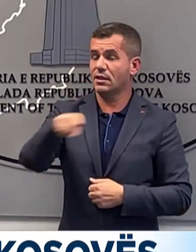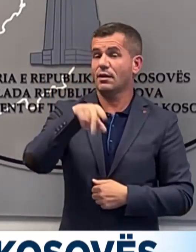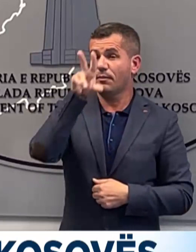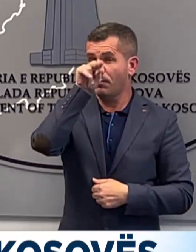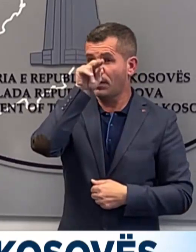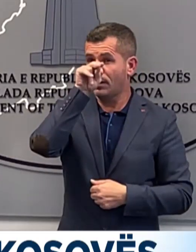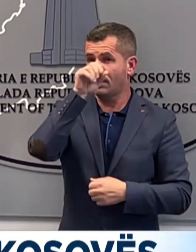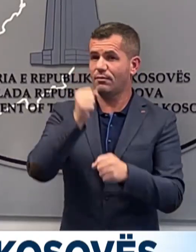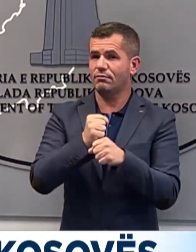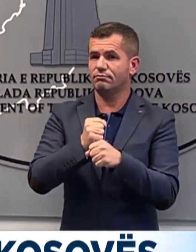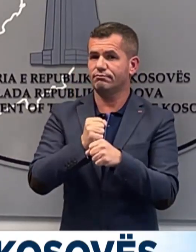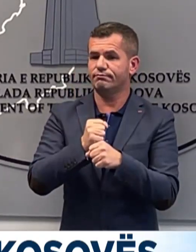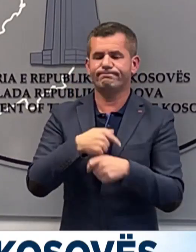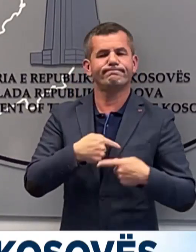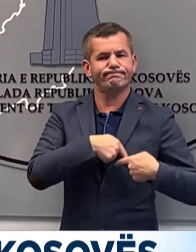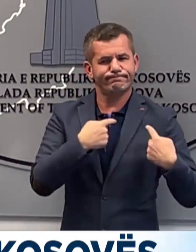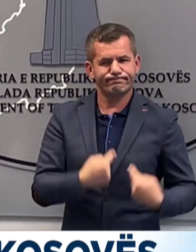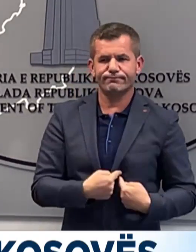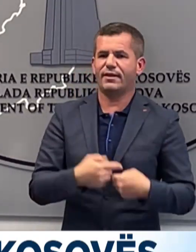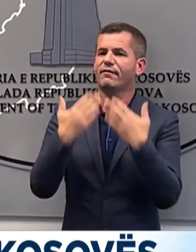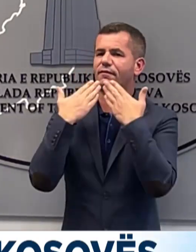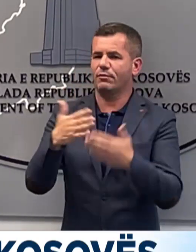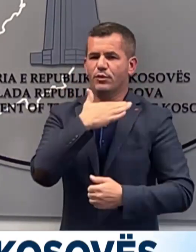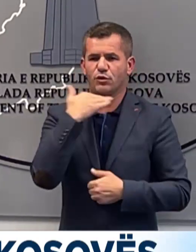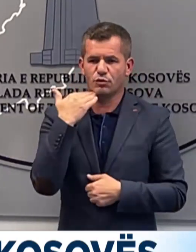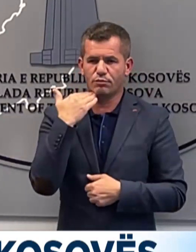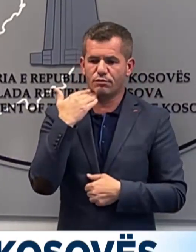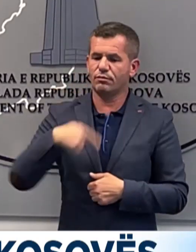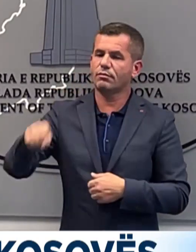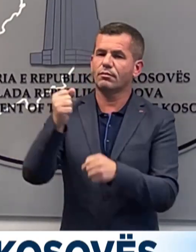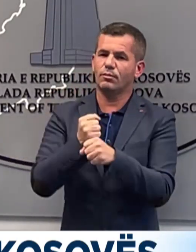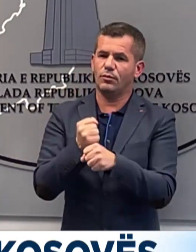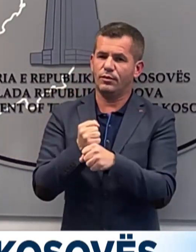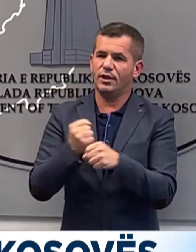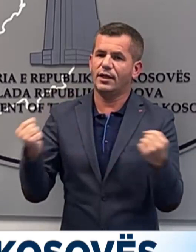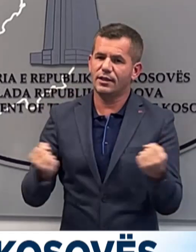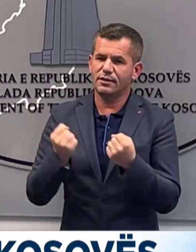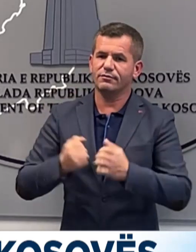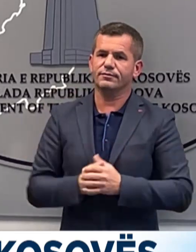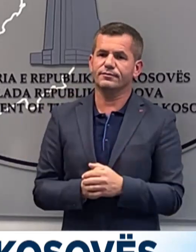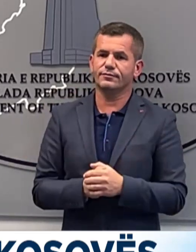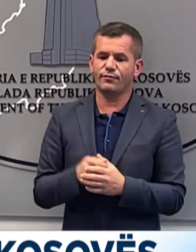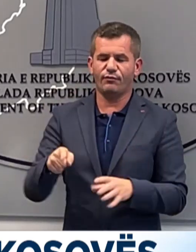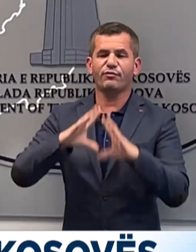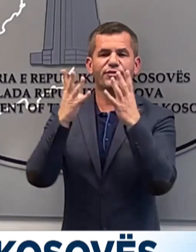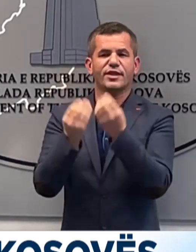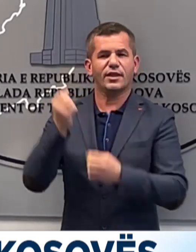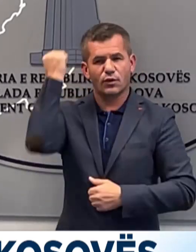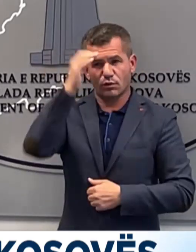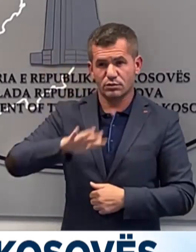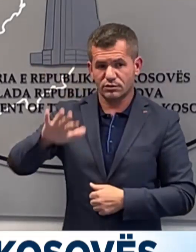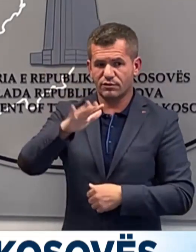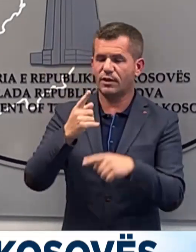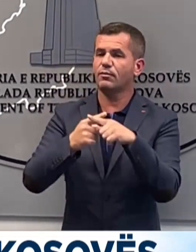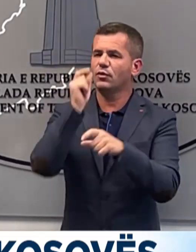se cilit për tyre nga zemra për punën e angazhimin që përbër. E gjithë Kosova dhe në barë